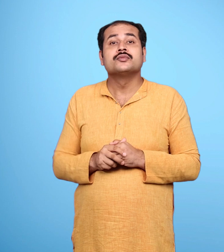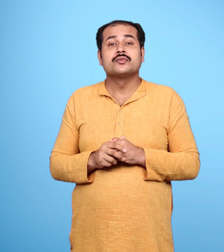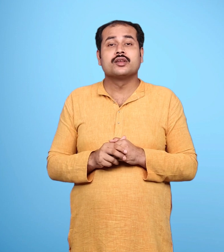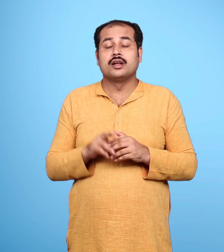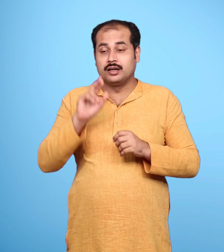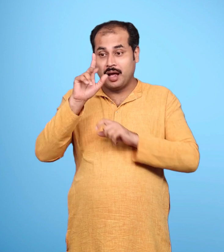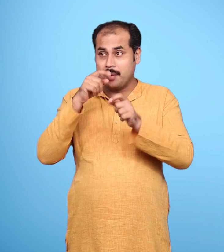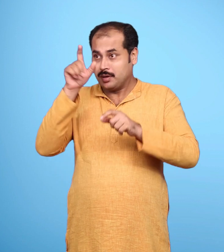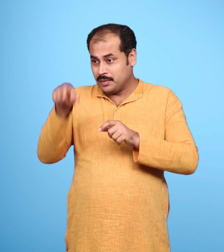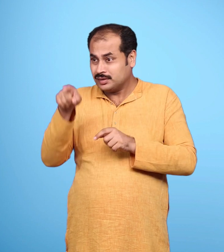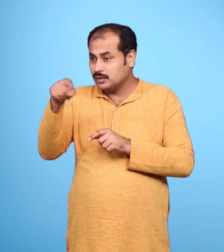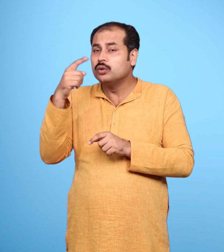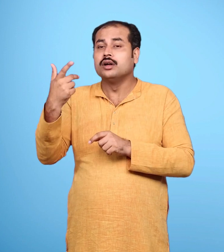मैं उस राम की पत्नी हूँ